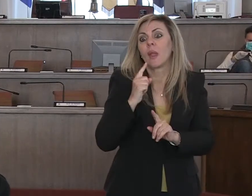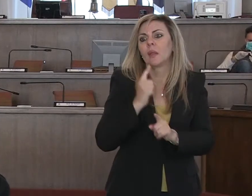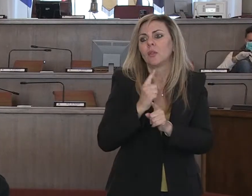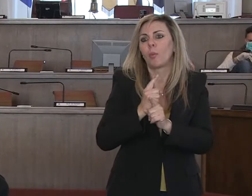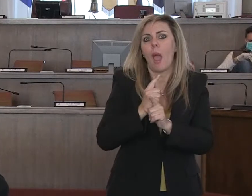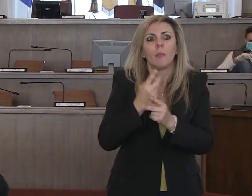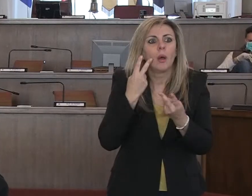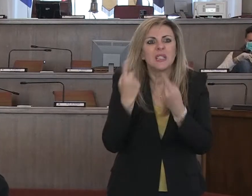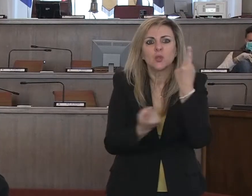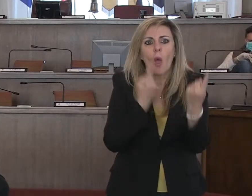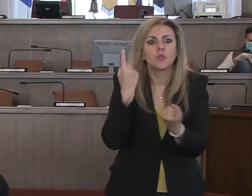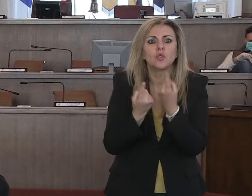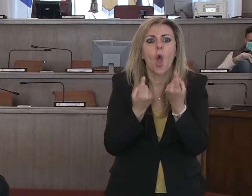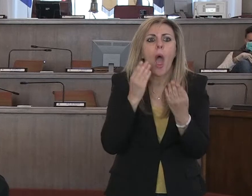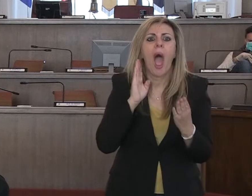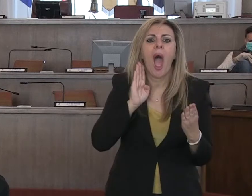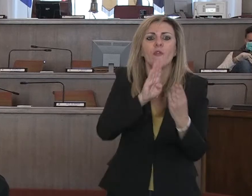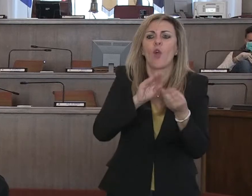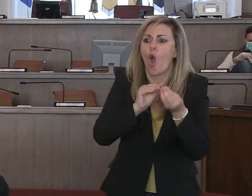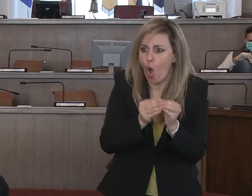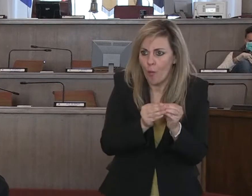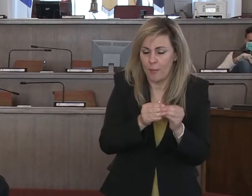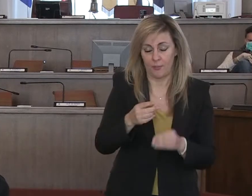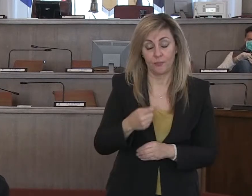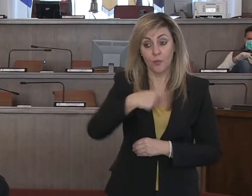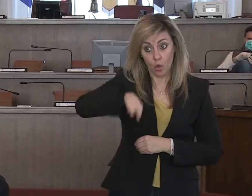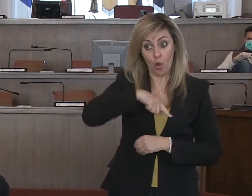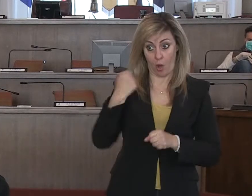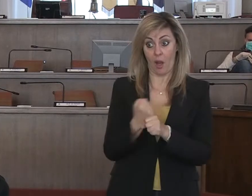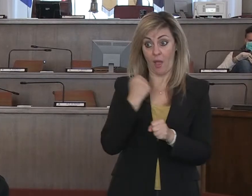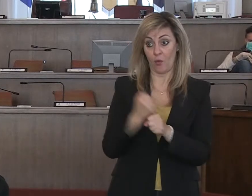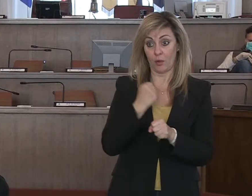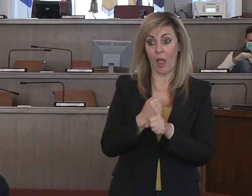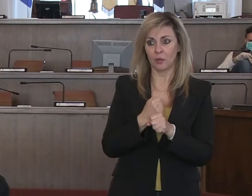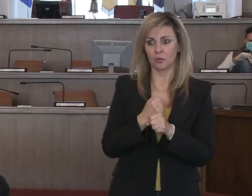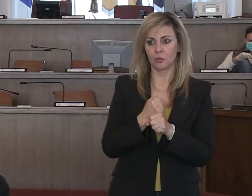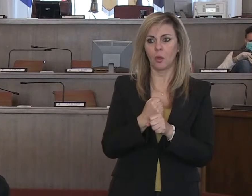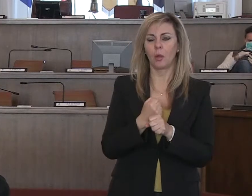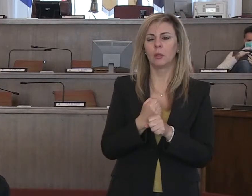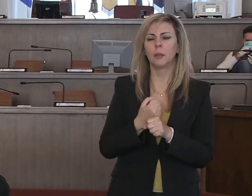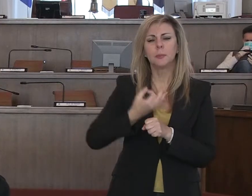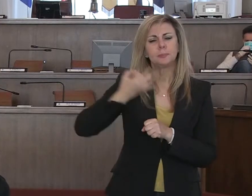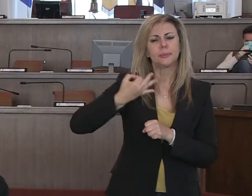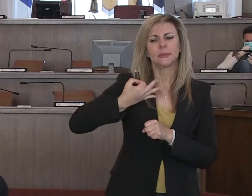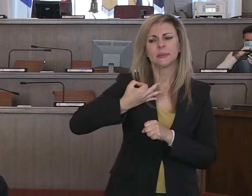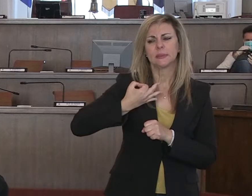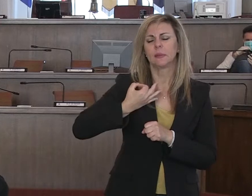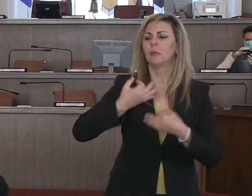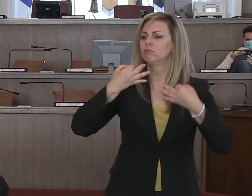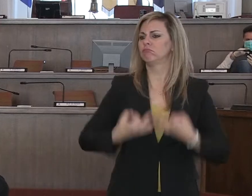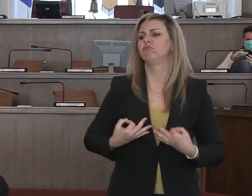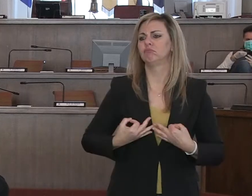dare. Voi sapete che abbiamo lavorato in maniera ben precisa e definita